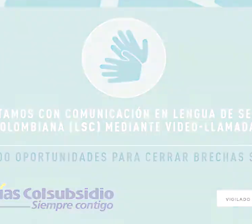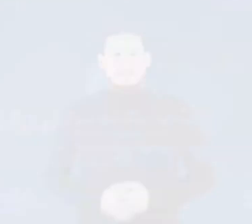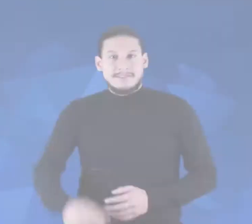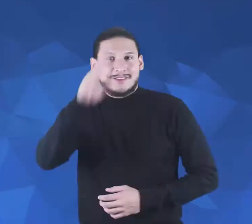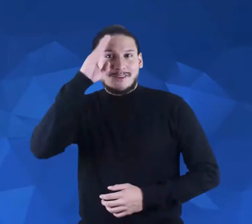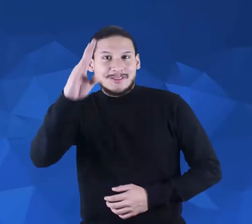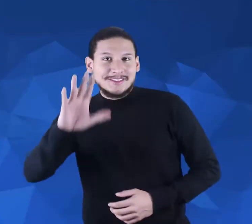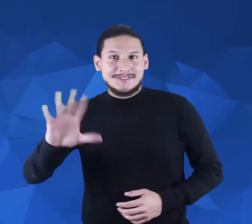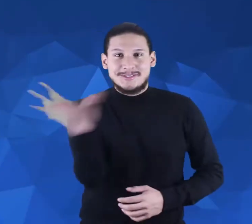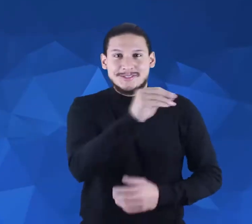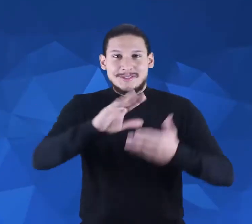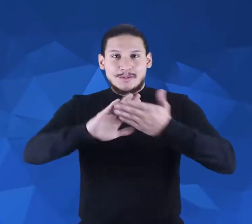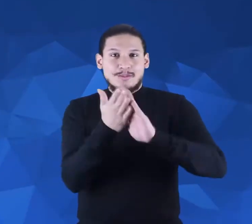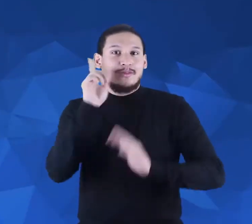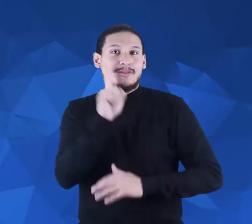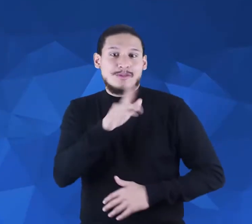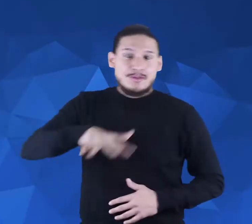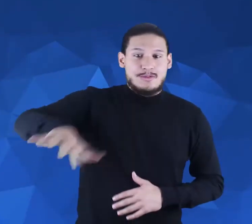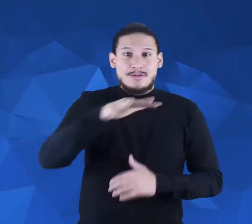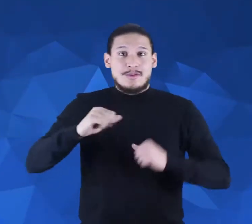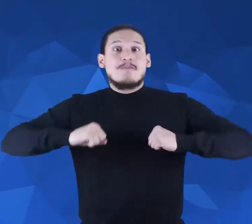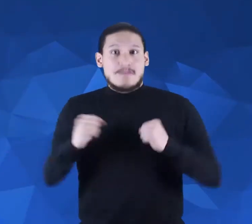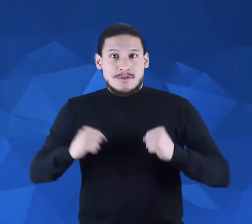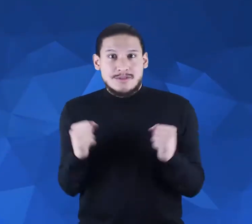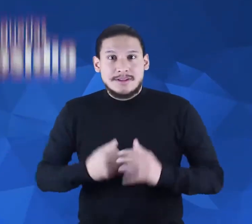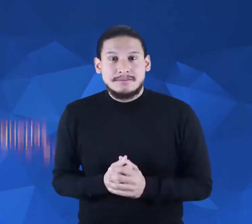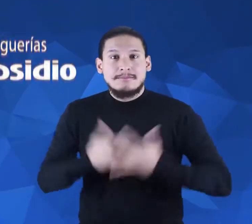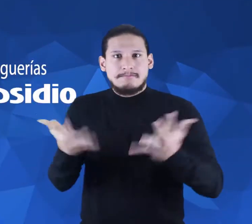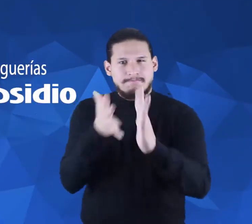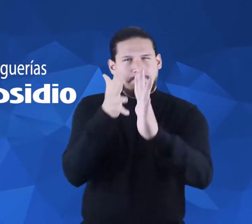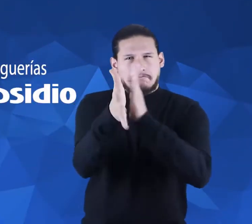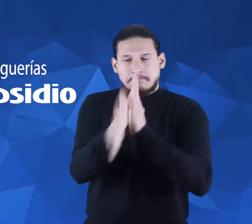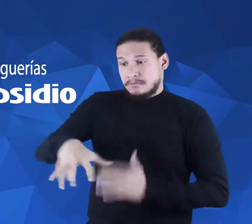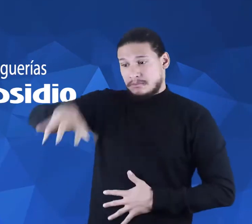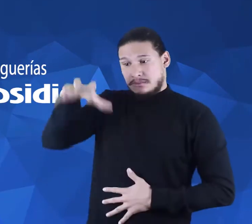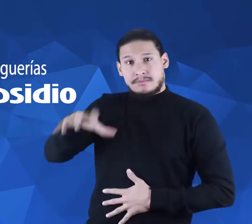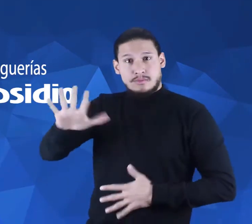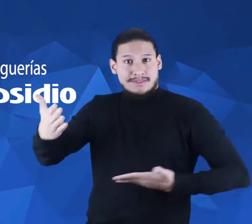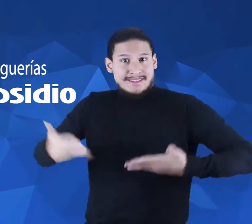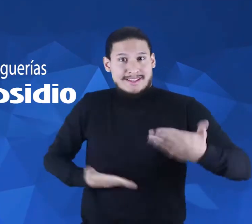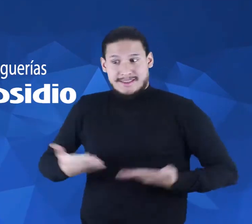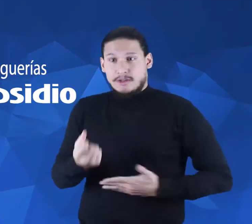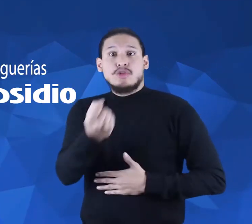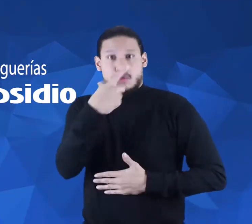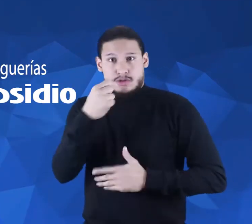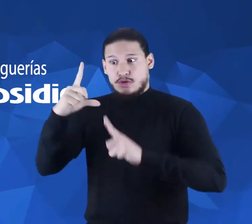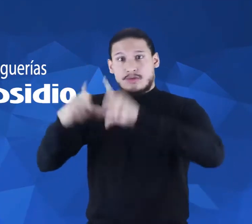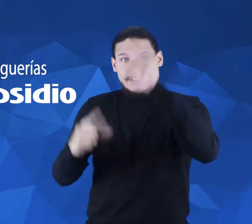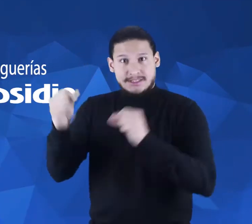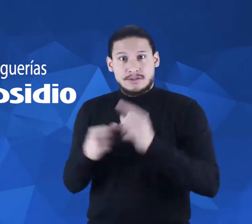Hola, un saludo para toda la comunidad sorda de Bogotá. Las droguerías con subsidio, respondiendo a